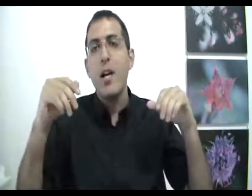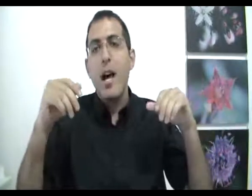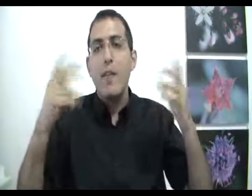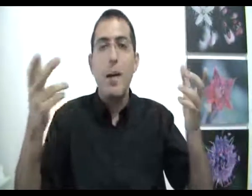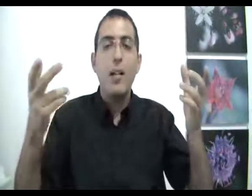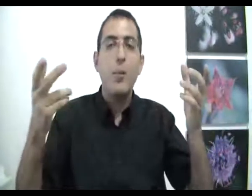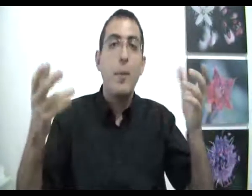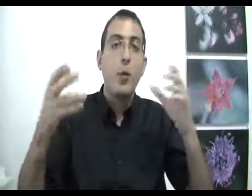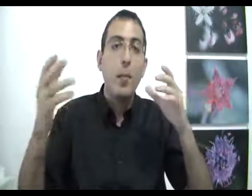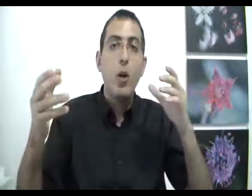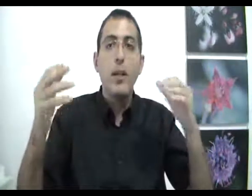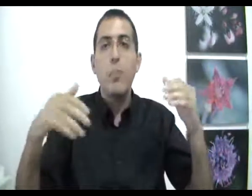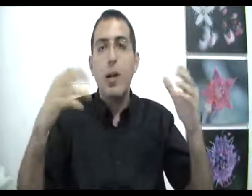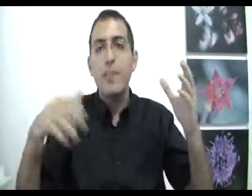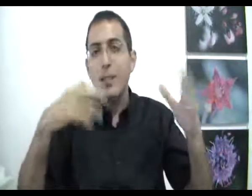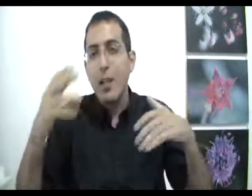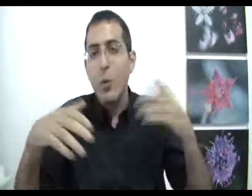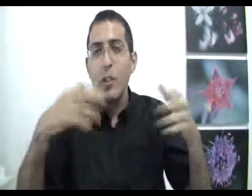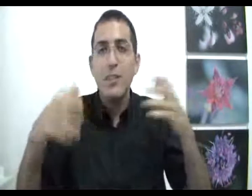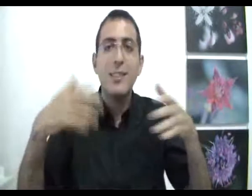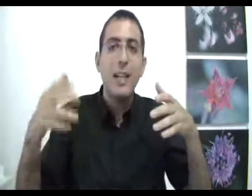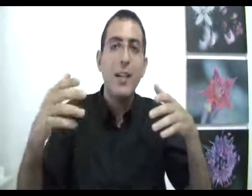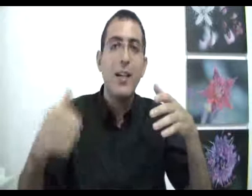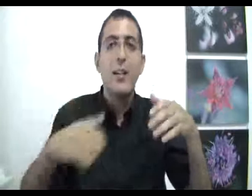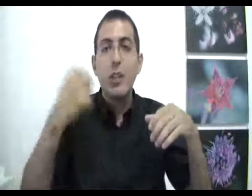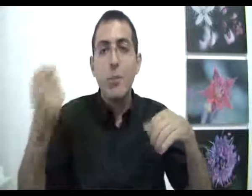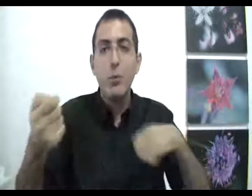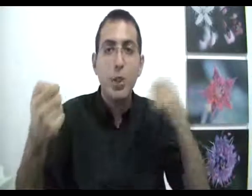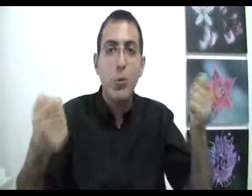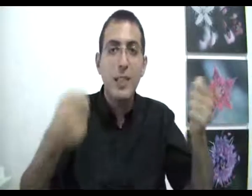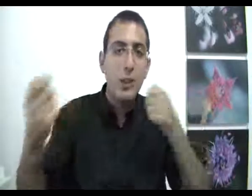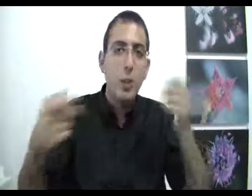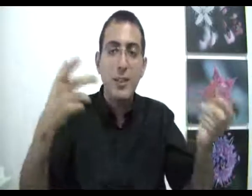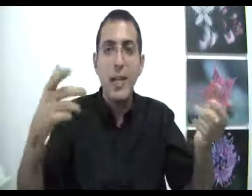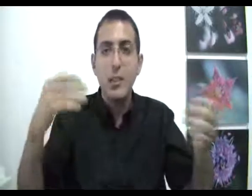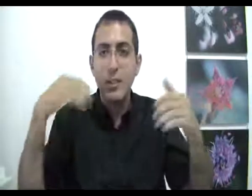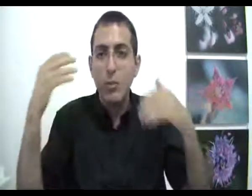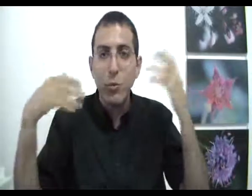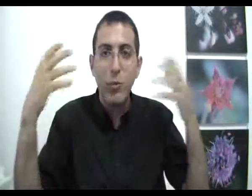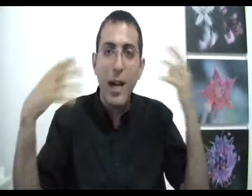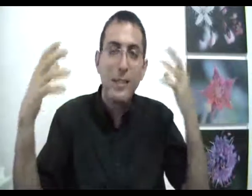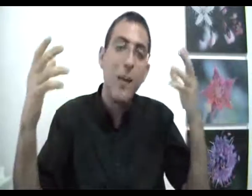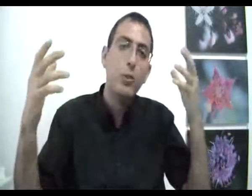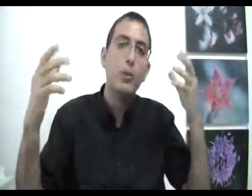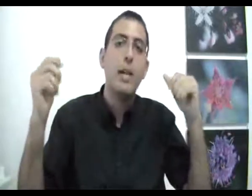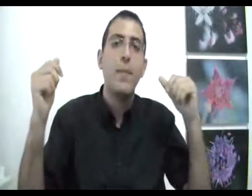אבל מה אנחנו אומרים? אנחנו אומרים, לא, יש בעולם איזה תכנון, איזה סדר, יש משהו שרוצה, שעושה, יש איזה תבונה, איזה משהו מסוים.